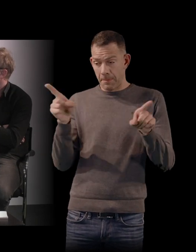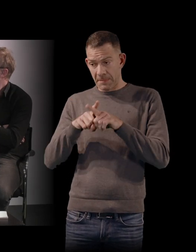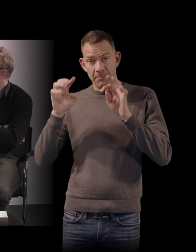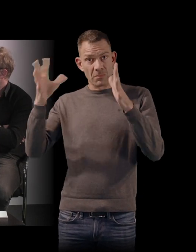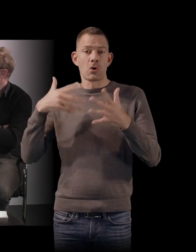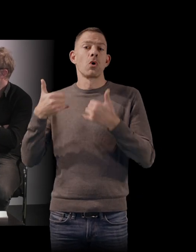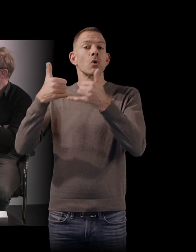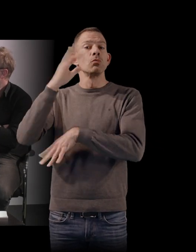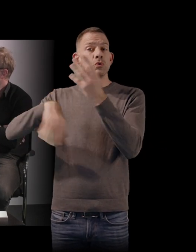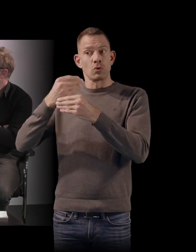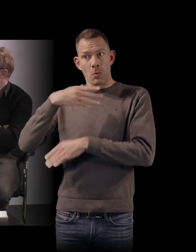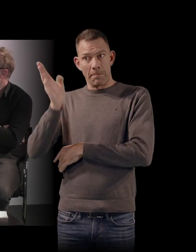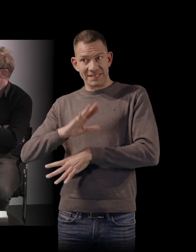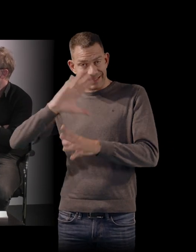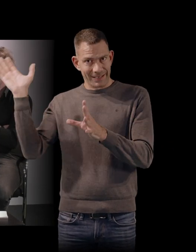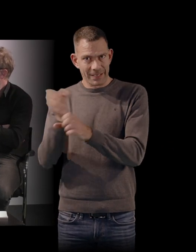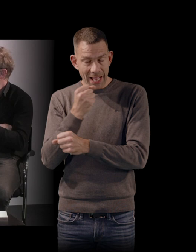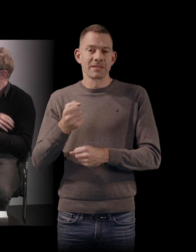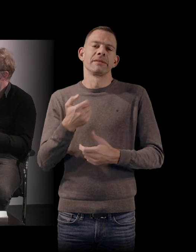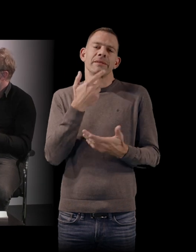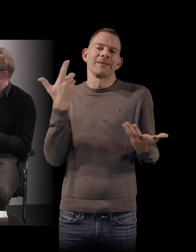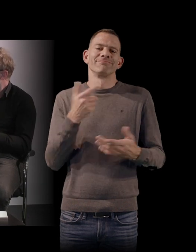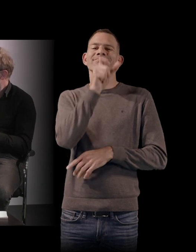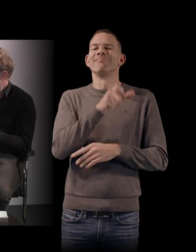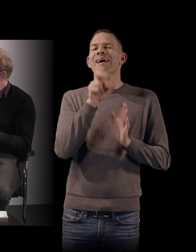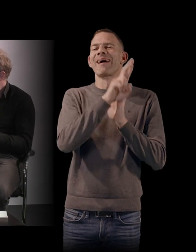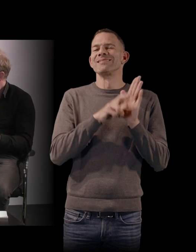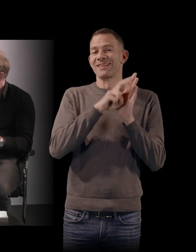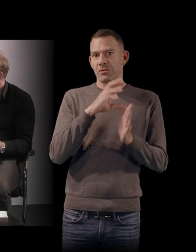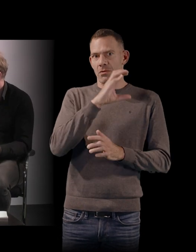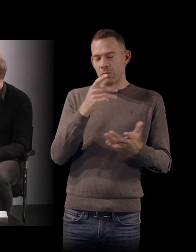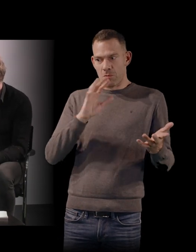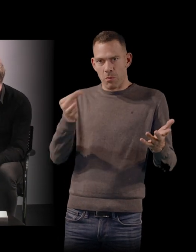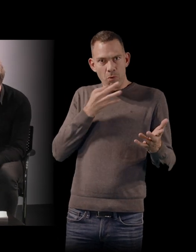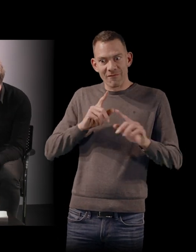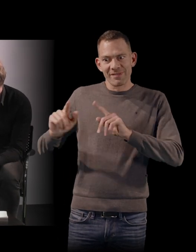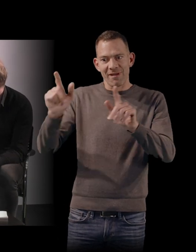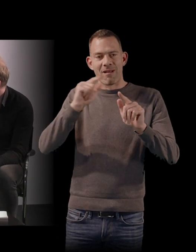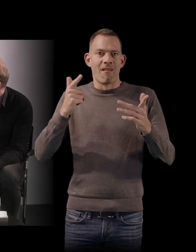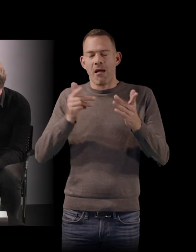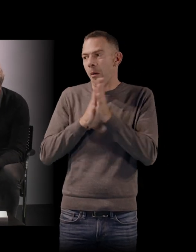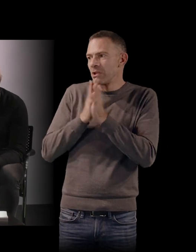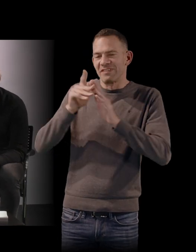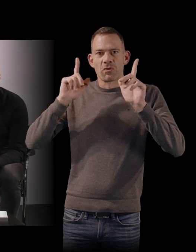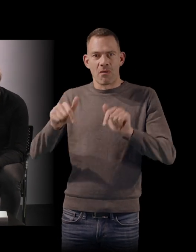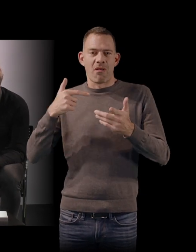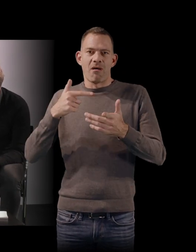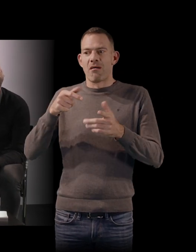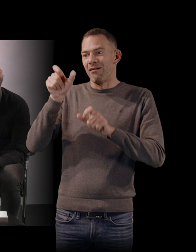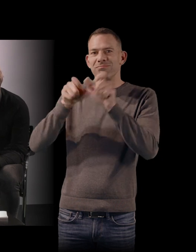du monde. Donc Marcel Camus va bénéficier quand même d'une effervescence et d'un enthousiasme, d'une joie brésilienne qui est là, qui est